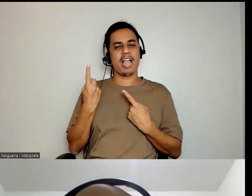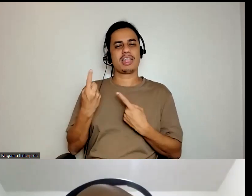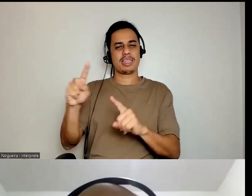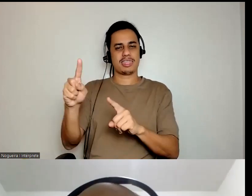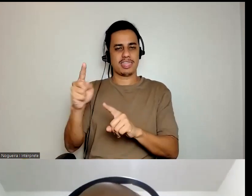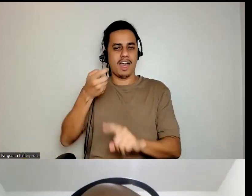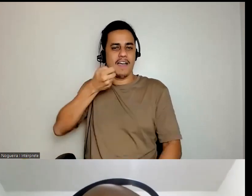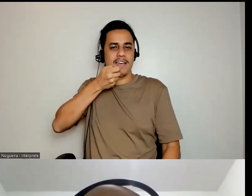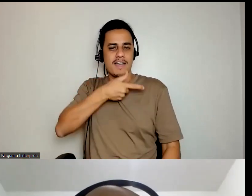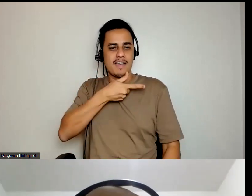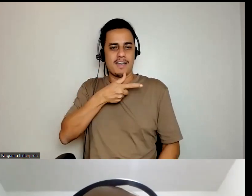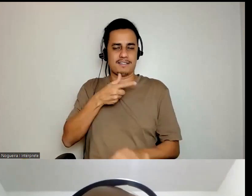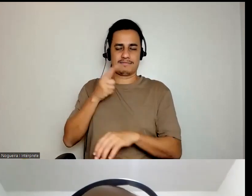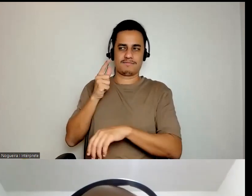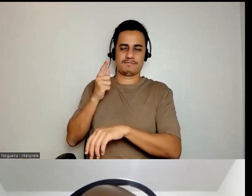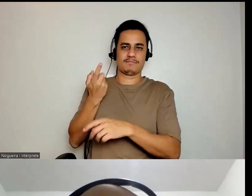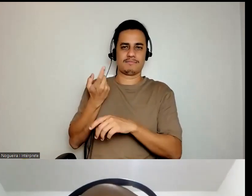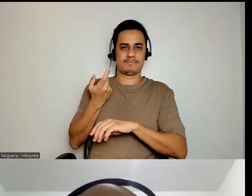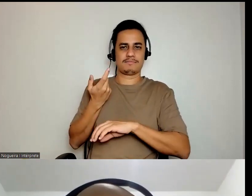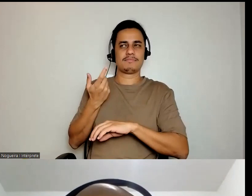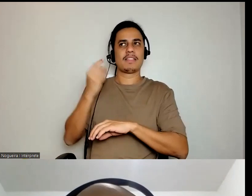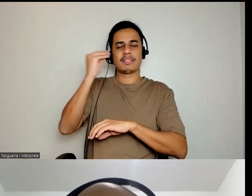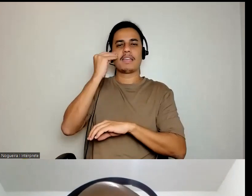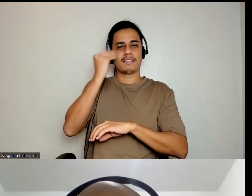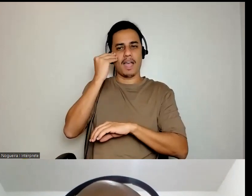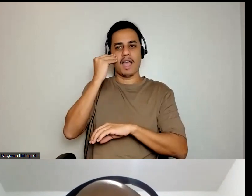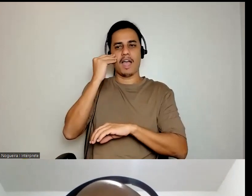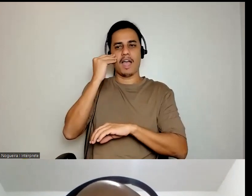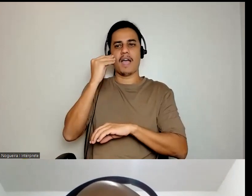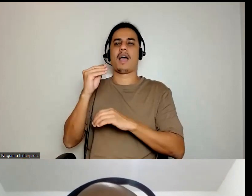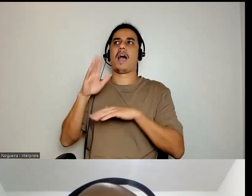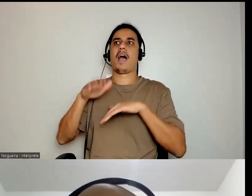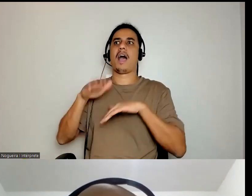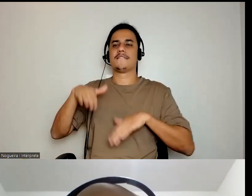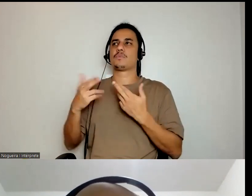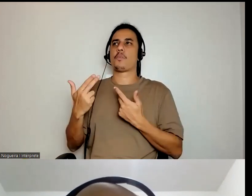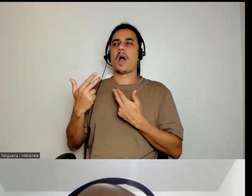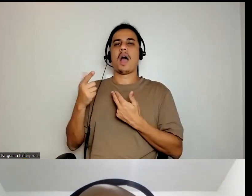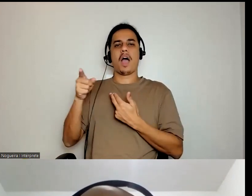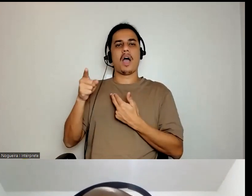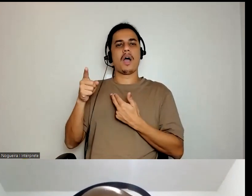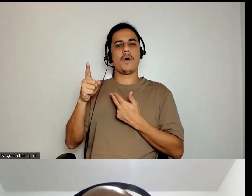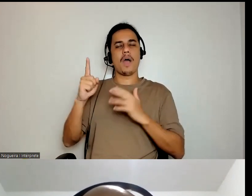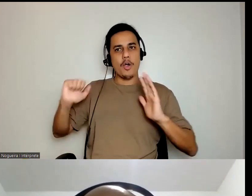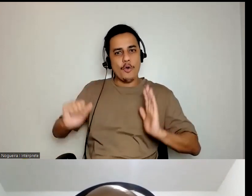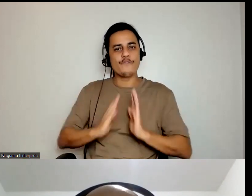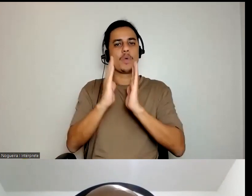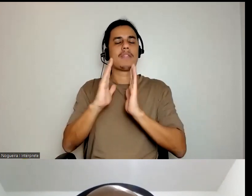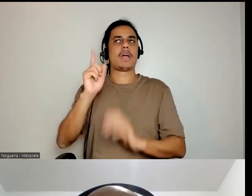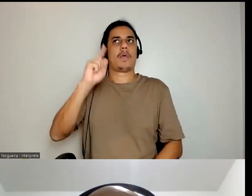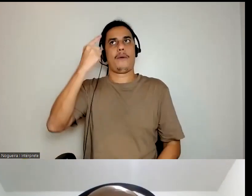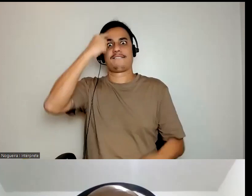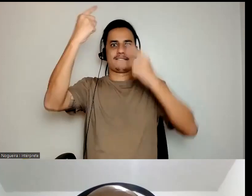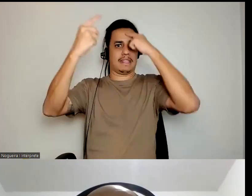inteligente o suficiente para, sem criar muita coisa, mas como é que confrontar esses acervos sem trazer